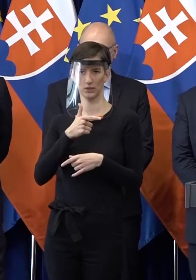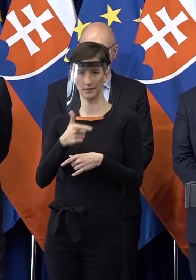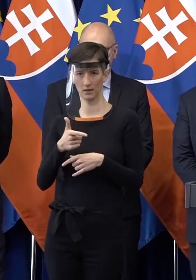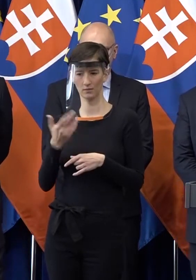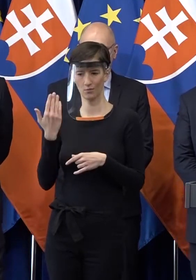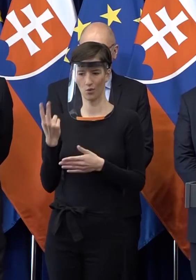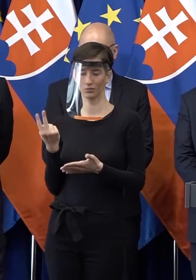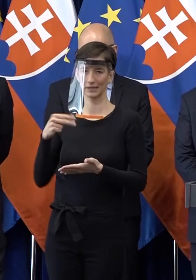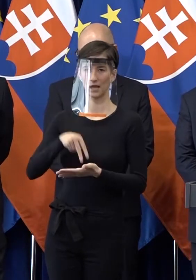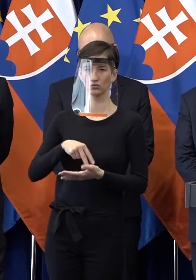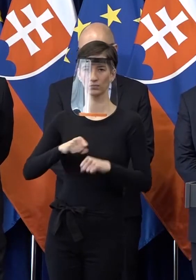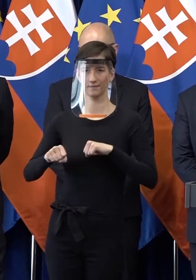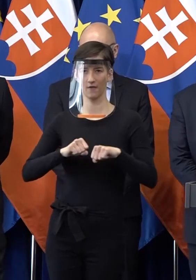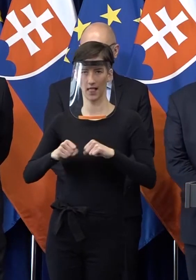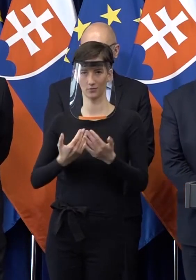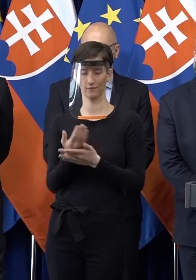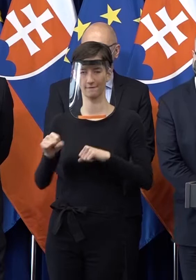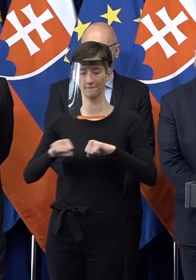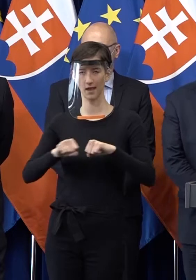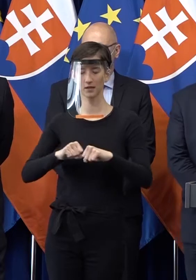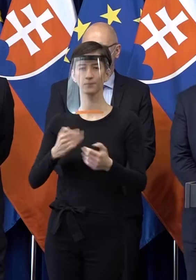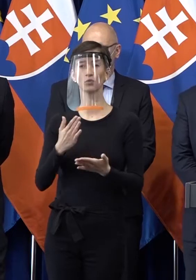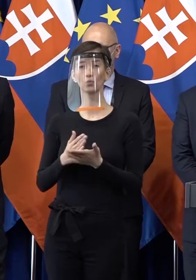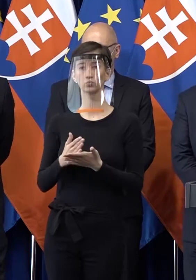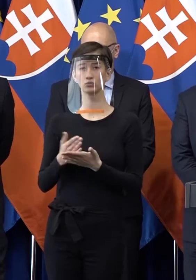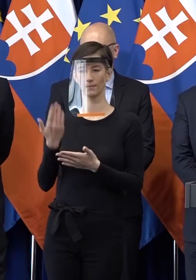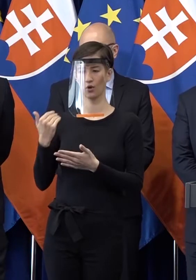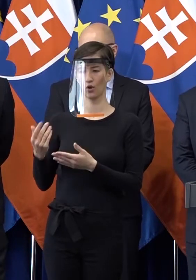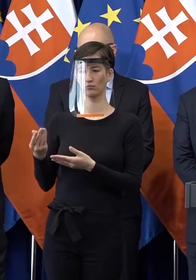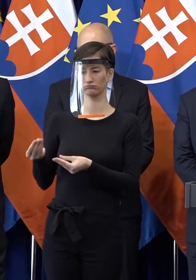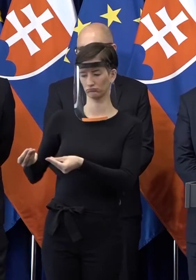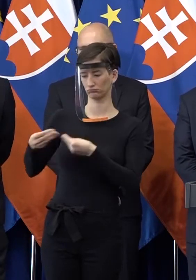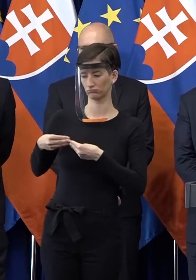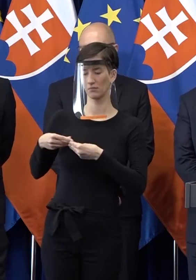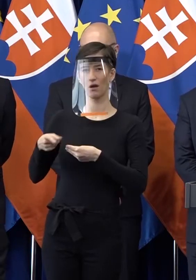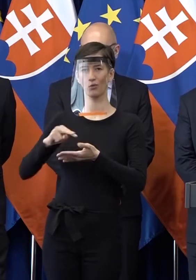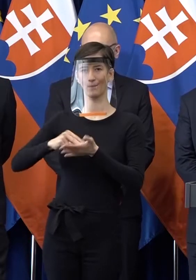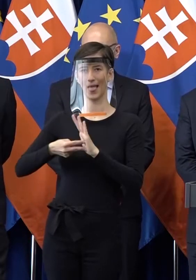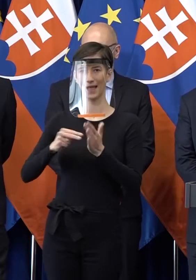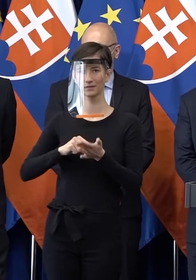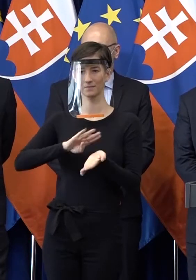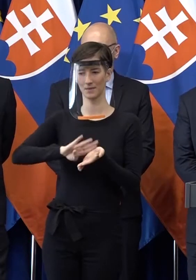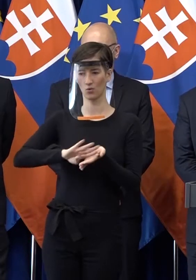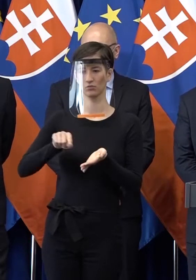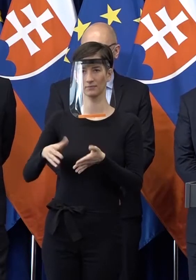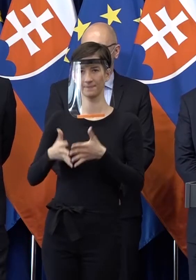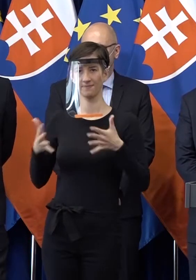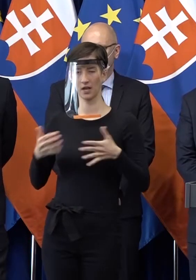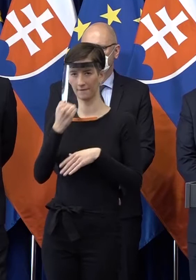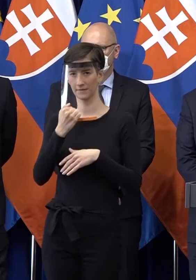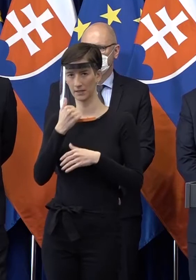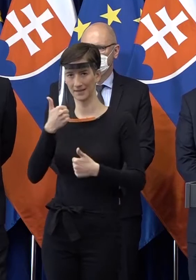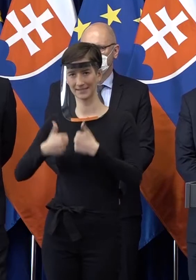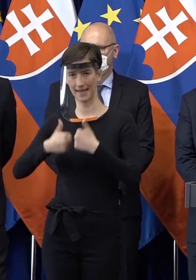čo nastúpila do svojej funkcie, vašu predstavu o tom, ako by bolo treba pomôcť vám, ako teda veľkým firmám.